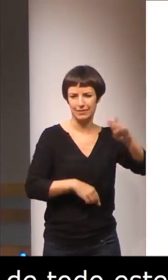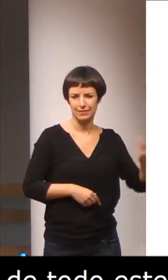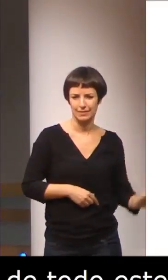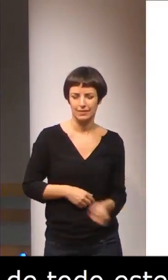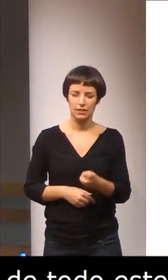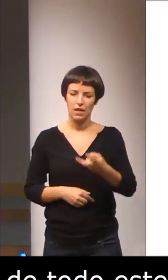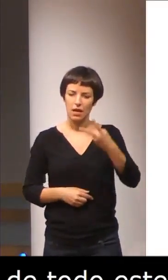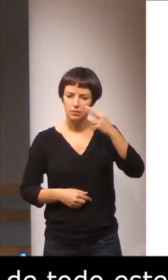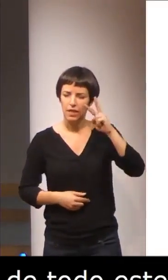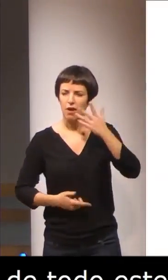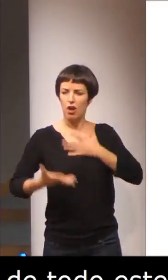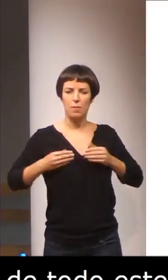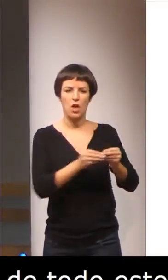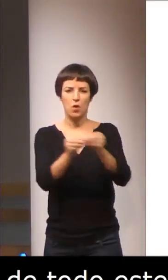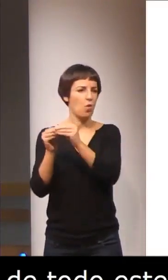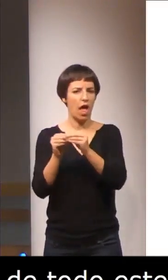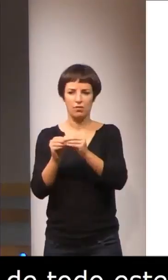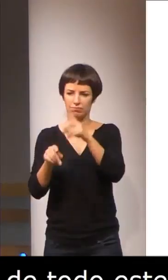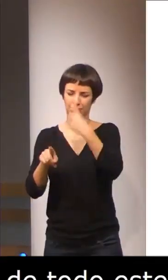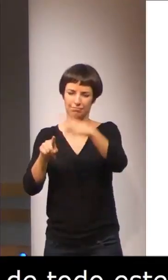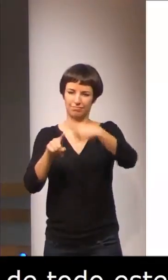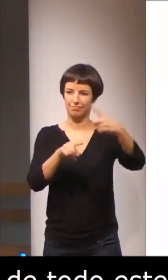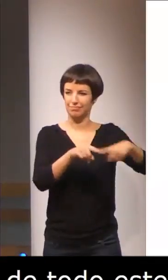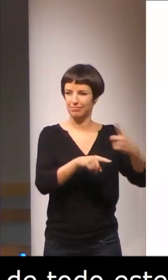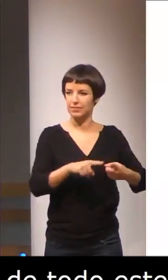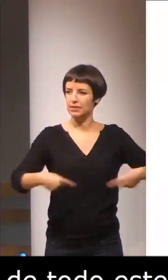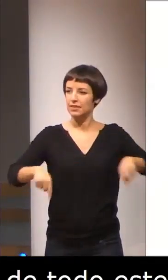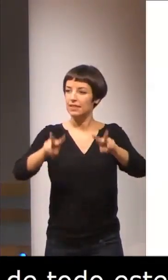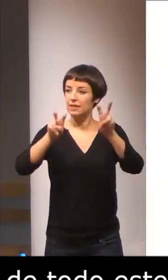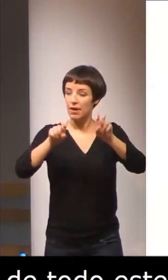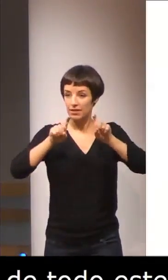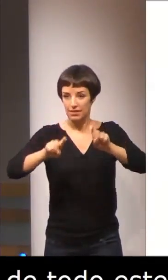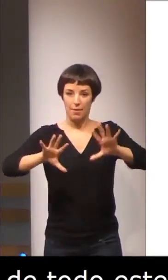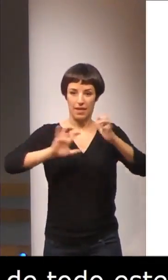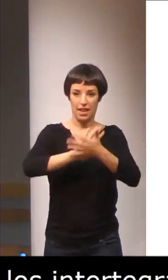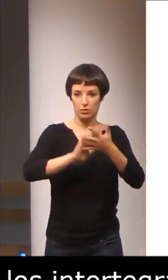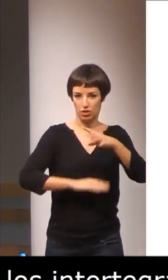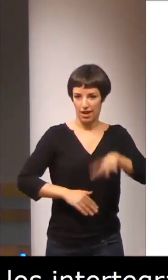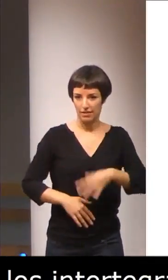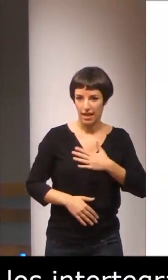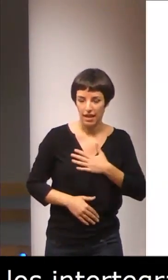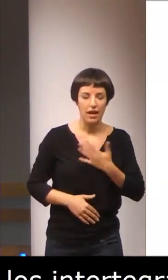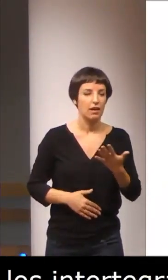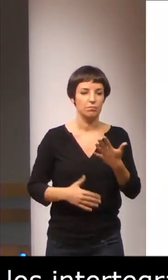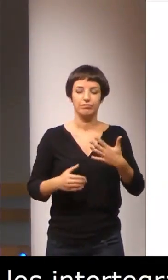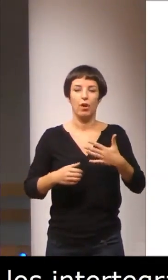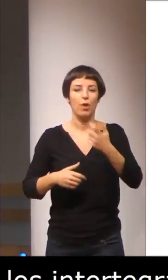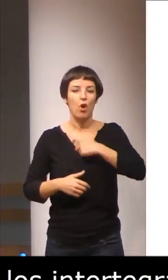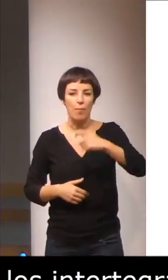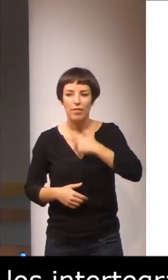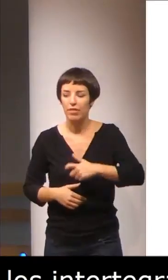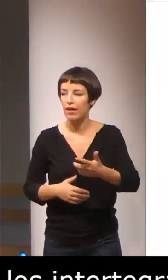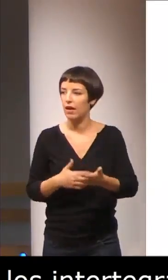de experiencias, tanto de la enseñanza y el aprendizaje de la lengua de signos catalana, del ámbito de la logopedia,